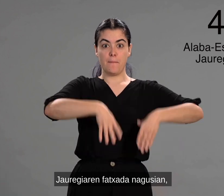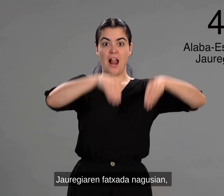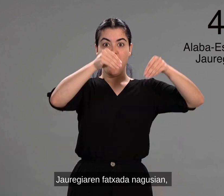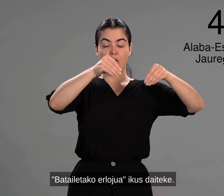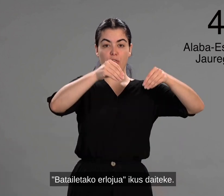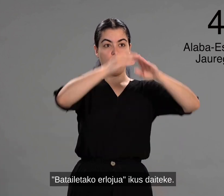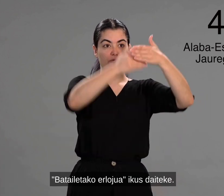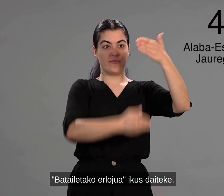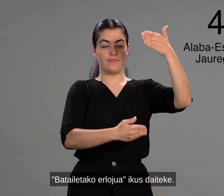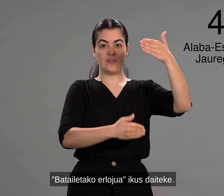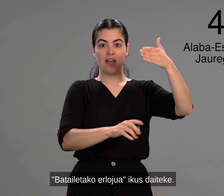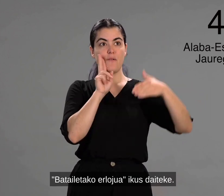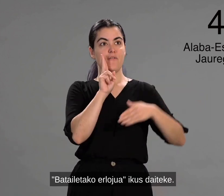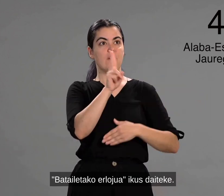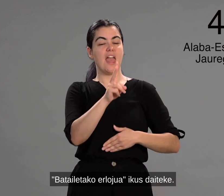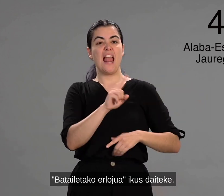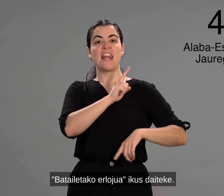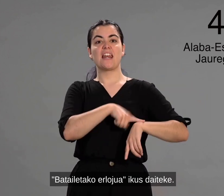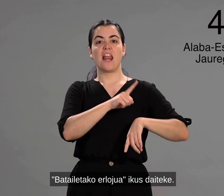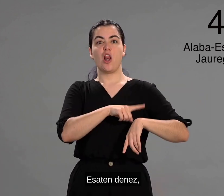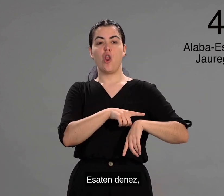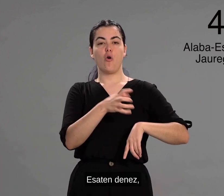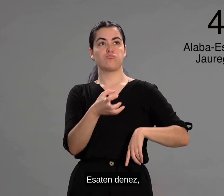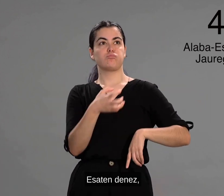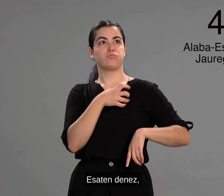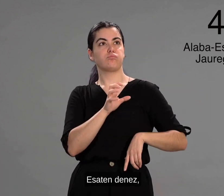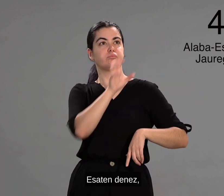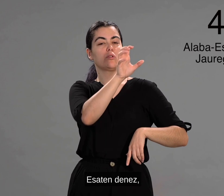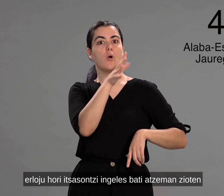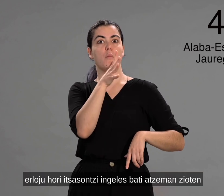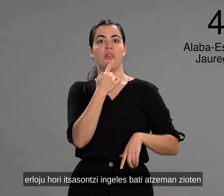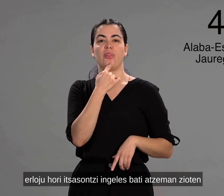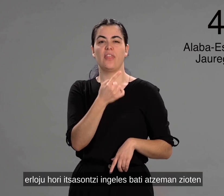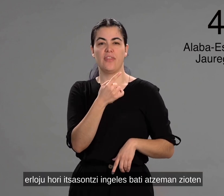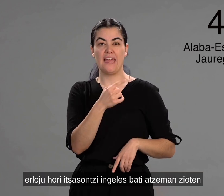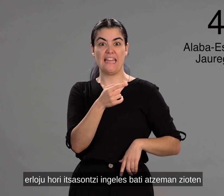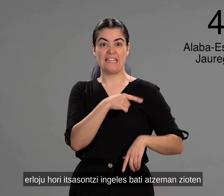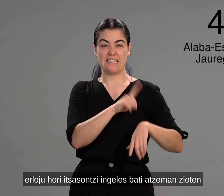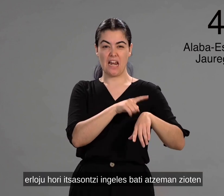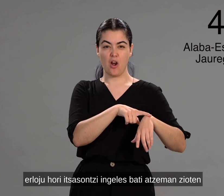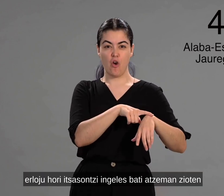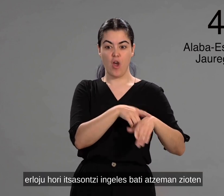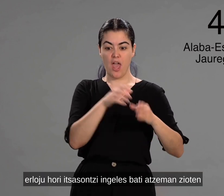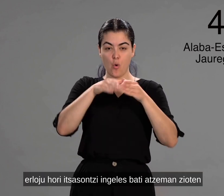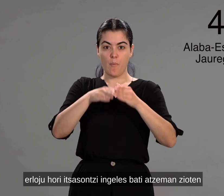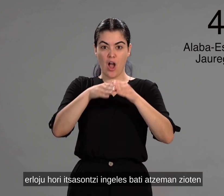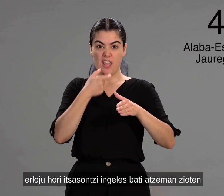agusian, bataietako erlojua ikus daiteke. Esaten denez, erloju hori itxasontzi ingeles batia txeman